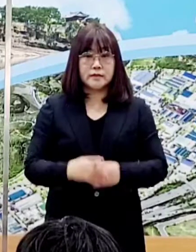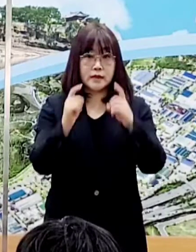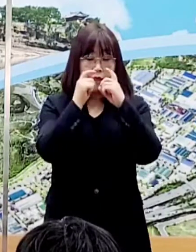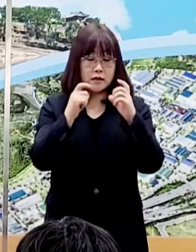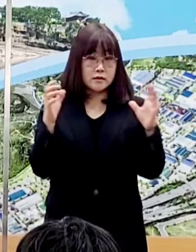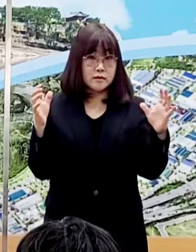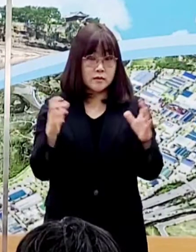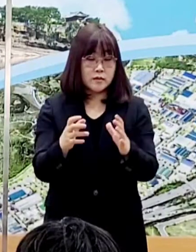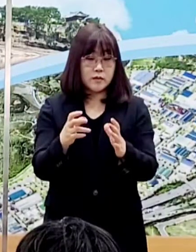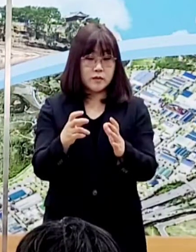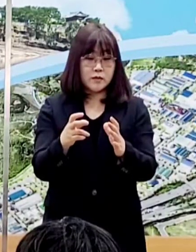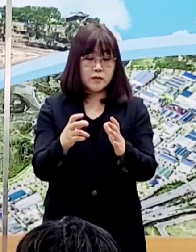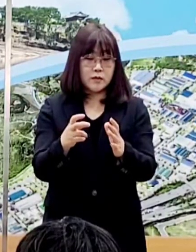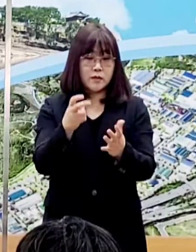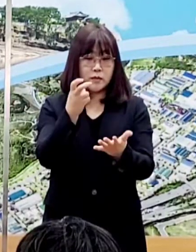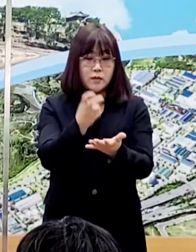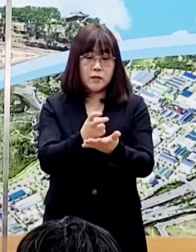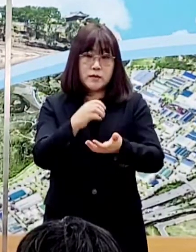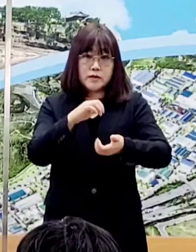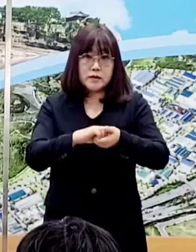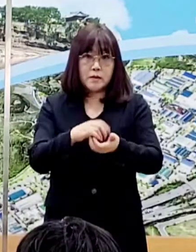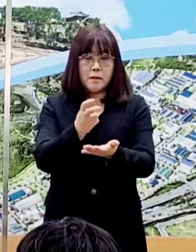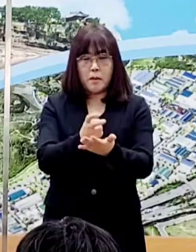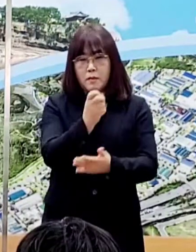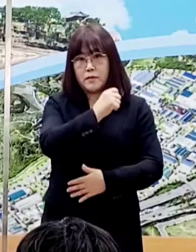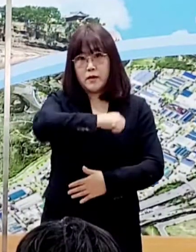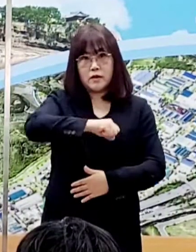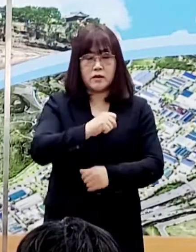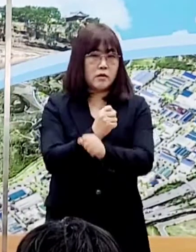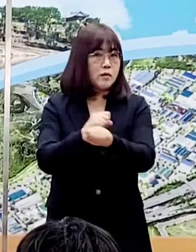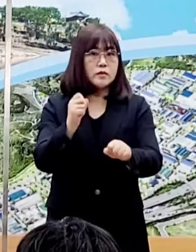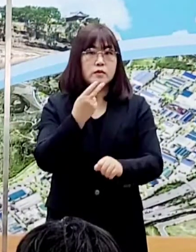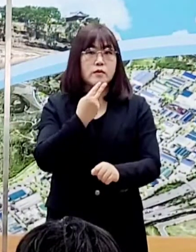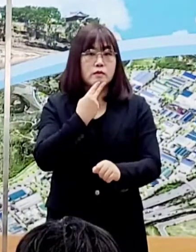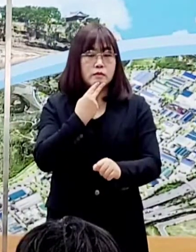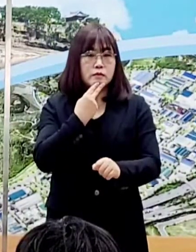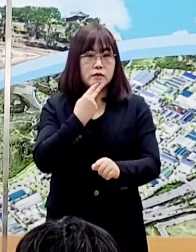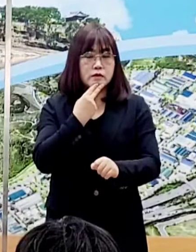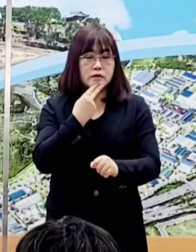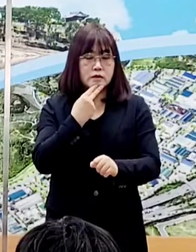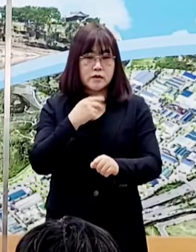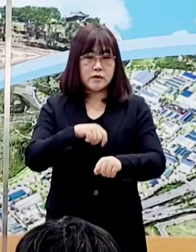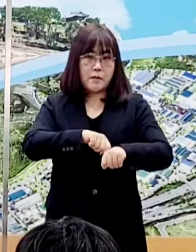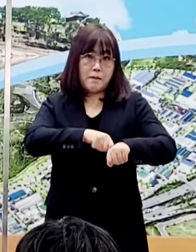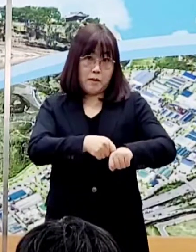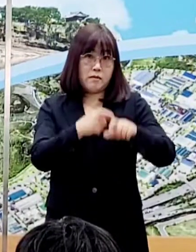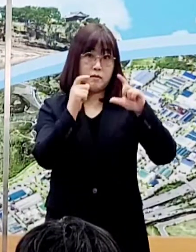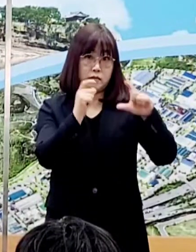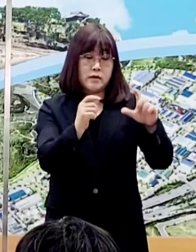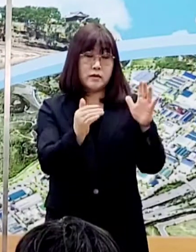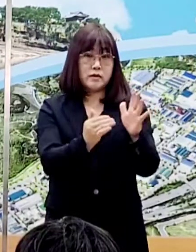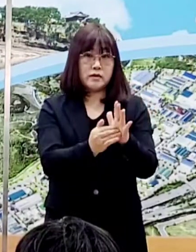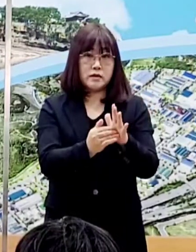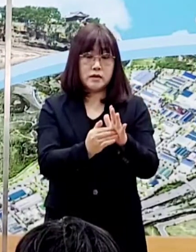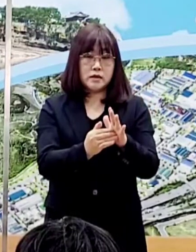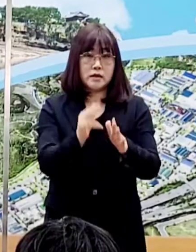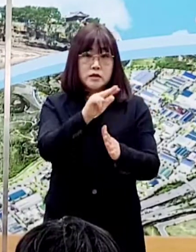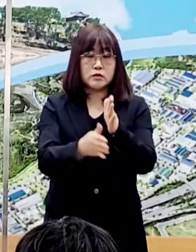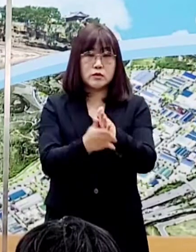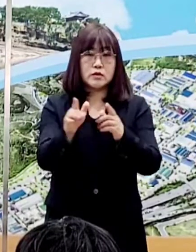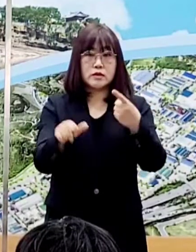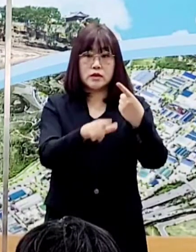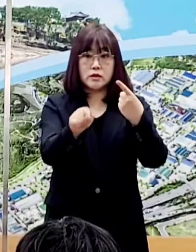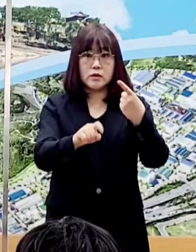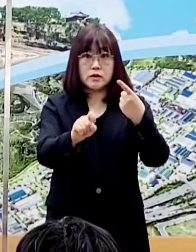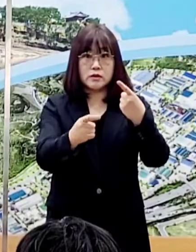사적 모임 제한 위반 사례를 적발하여, 무관용의 원칙으로 음정 조치하겠습니다. 우리시는 지난